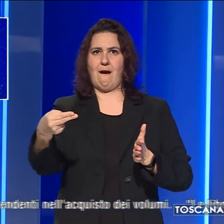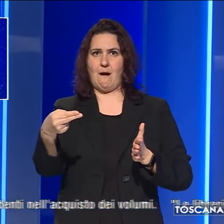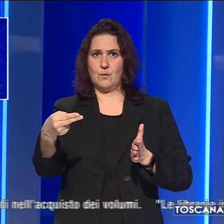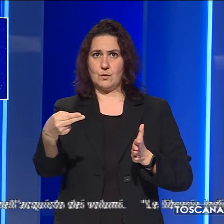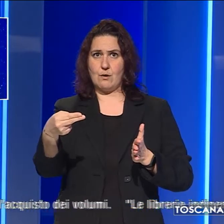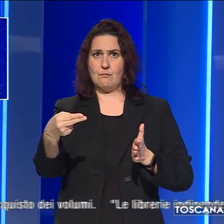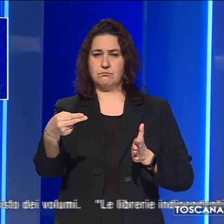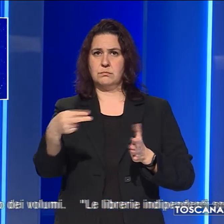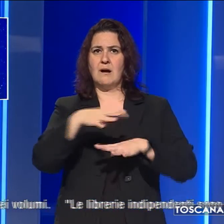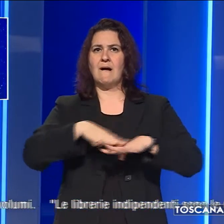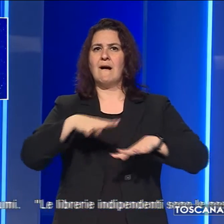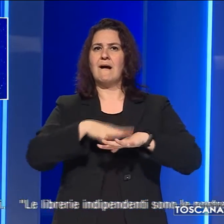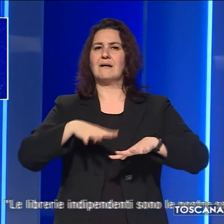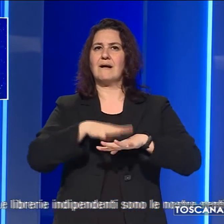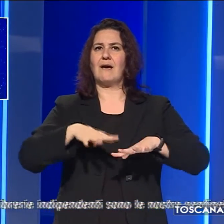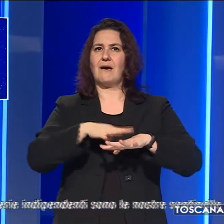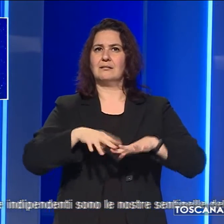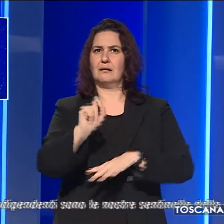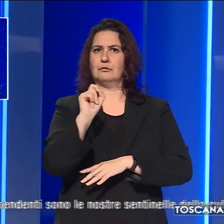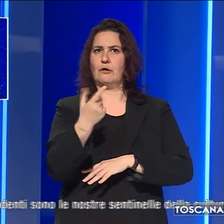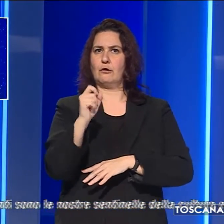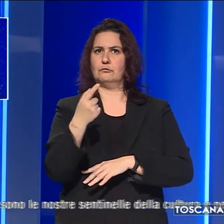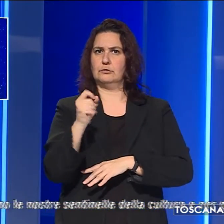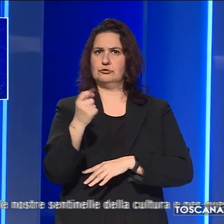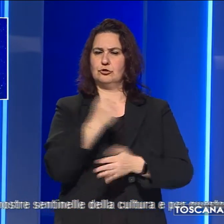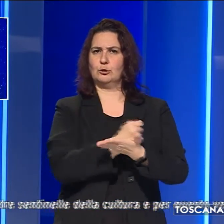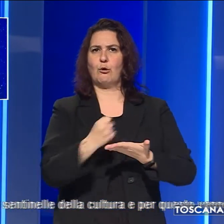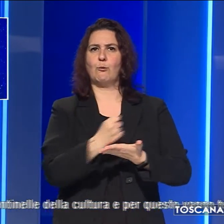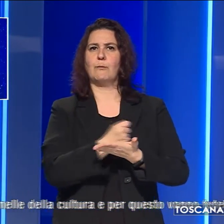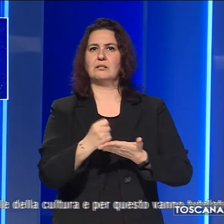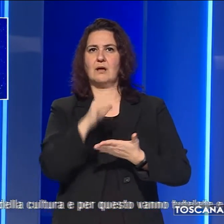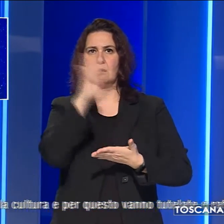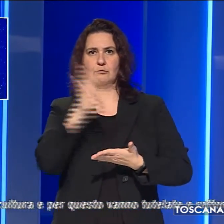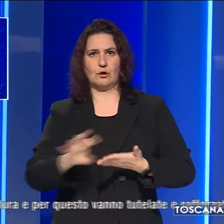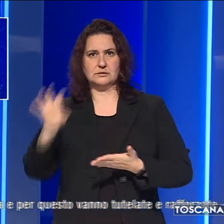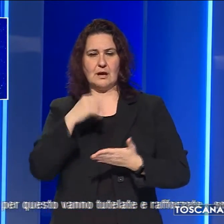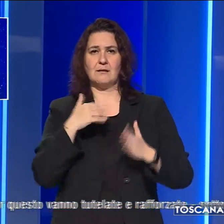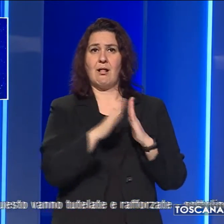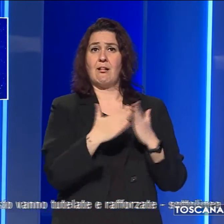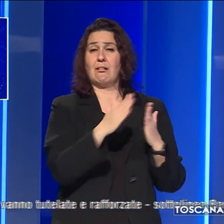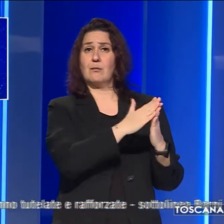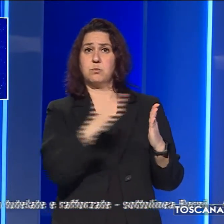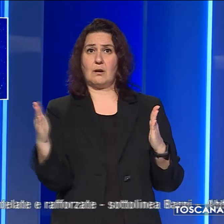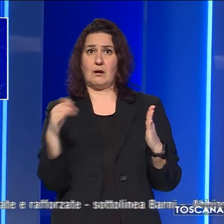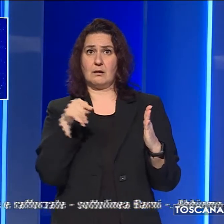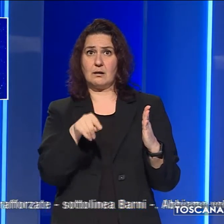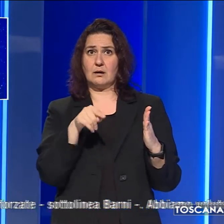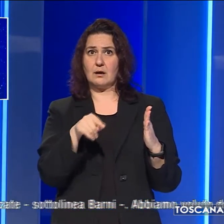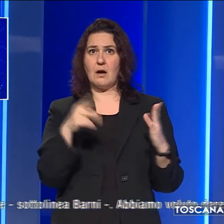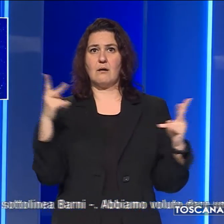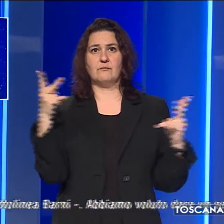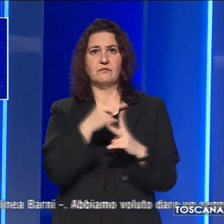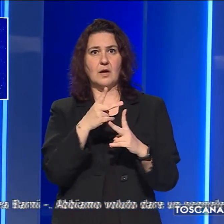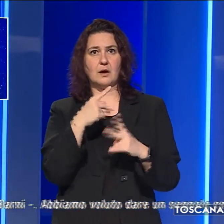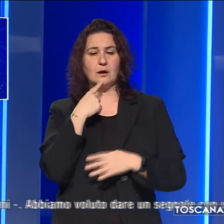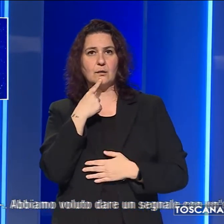reti documentarie toscane. All'interno della libreria spiega una nota l'indicazione